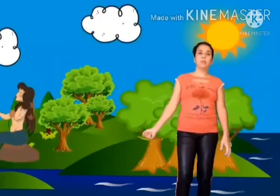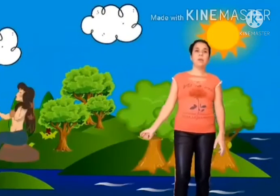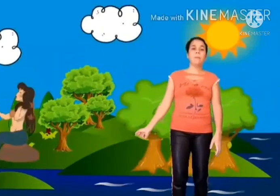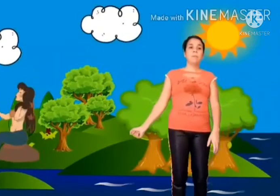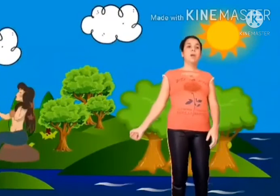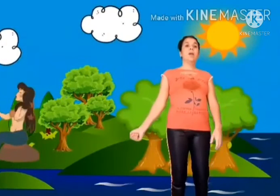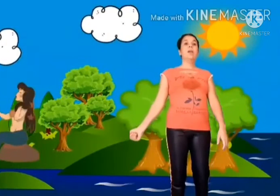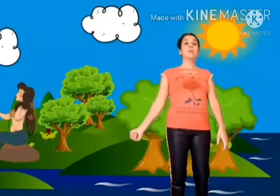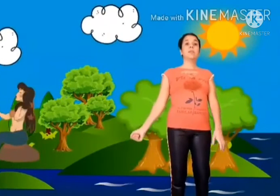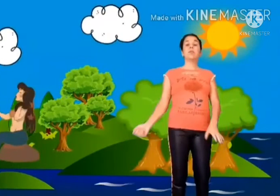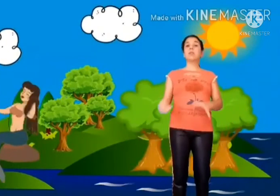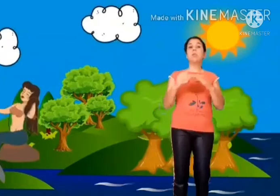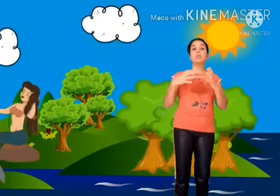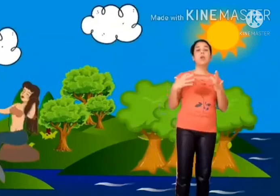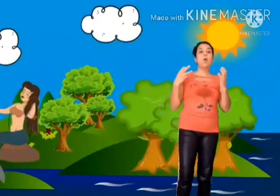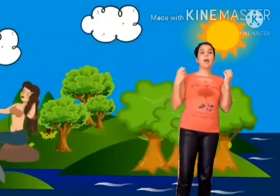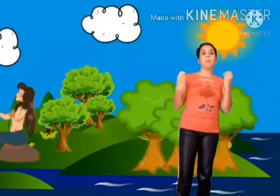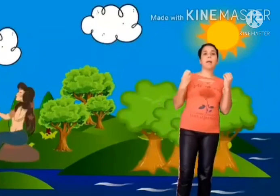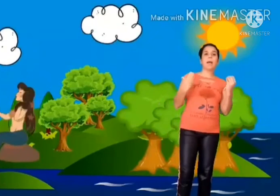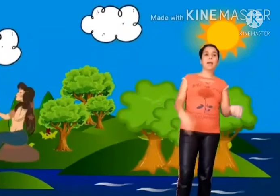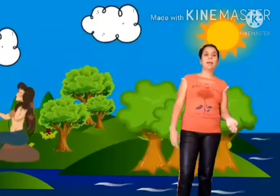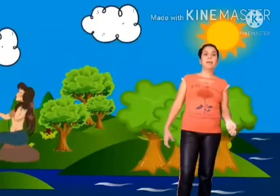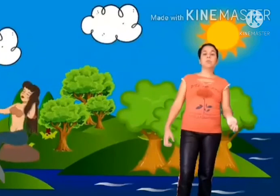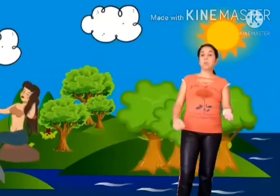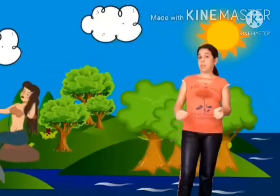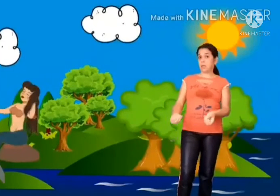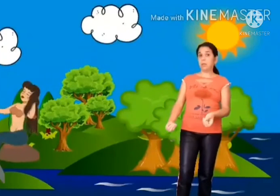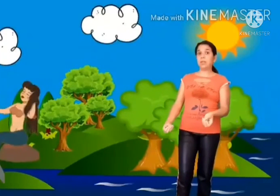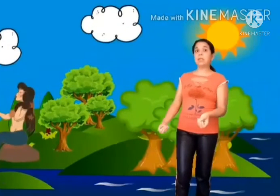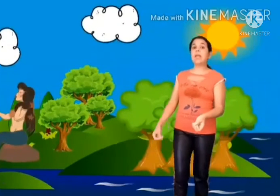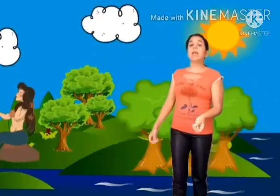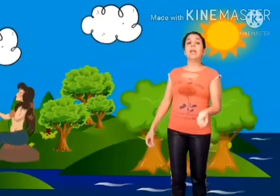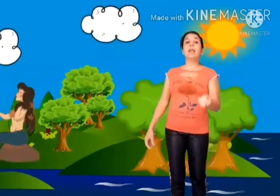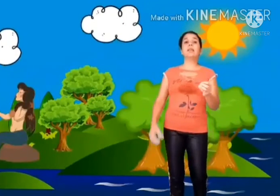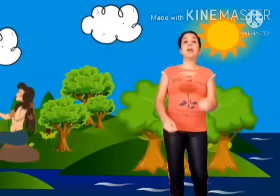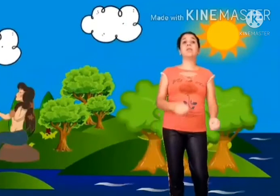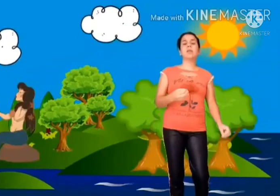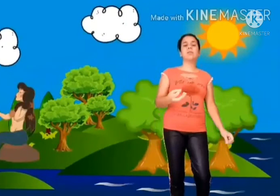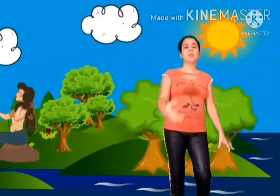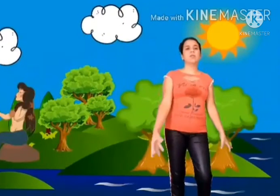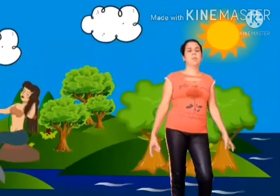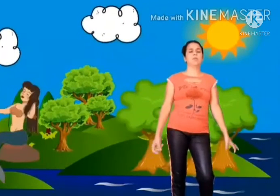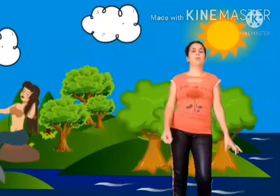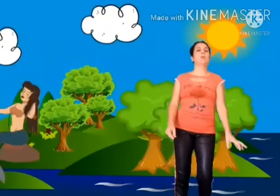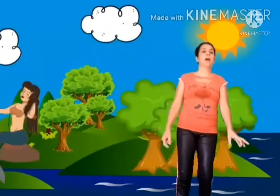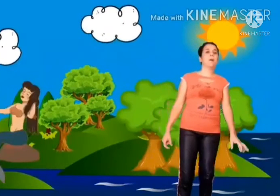E as pessoas não podiam olhar para ela, os pescadores, que eles eram seduzidos pelo seu olhar.